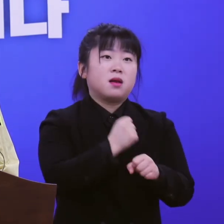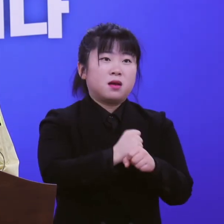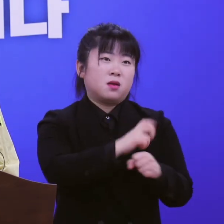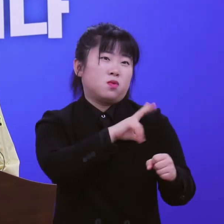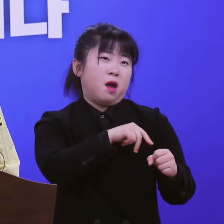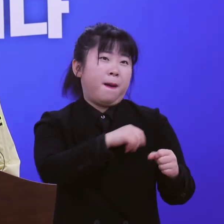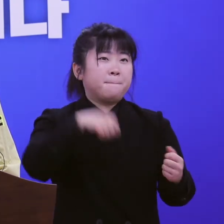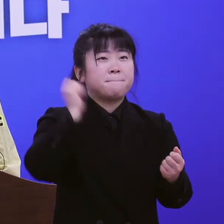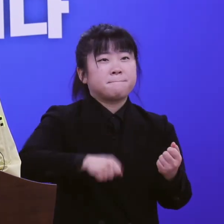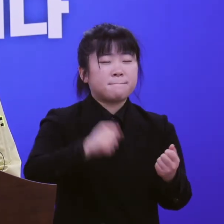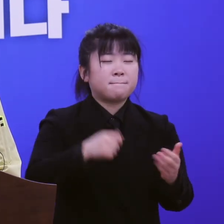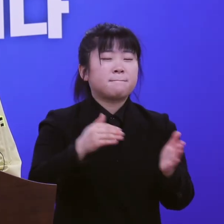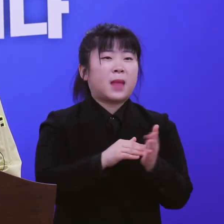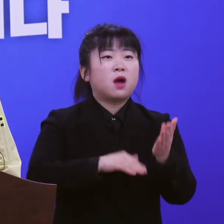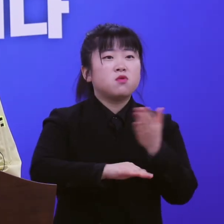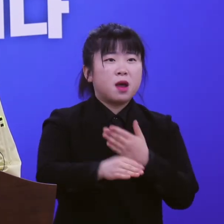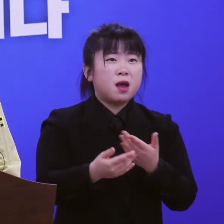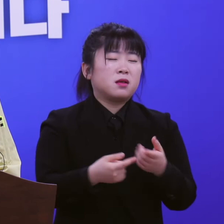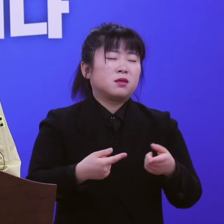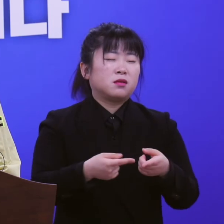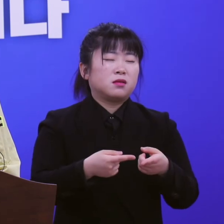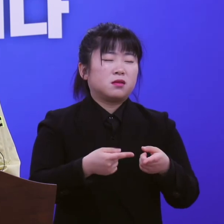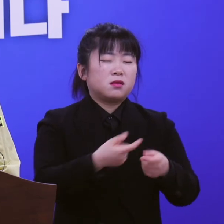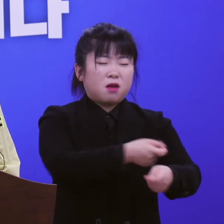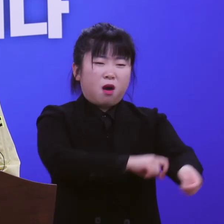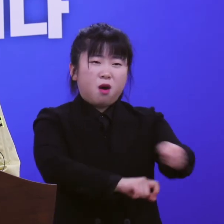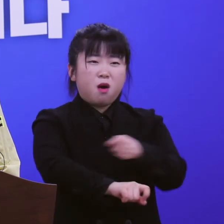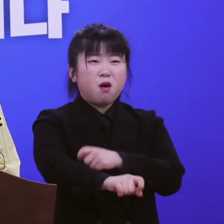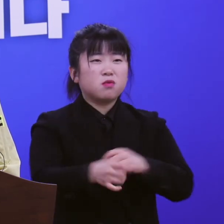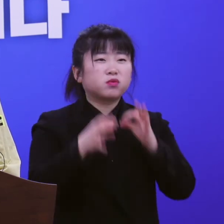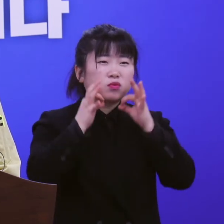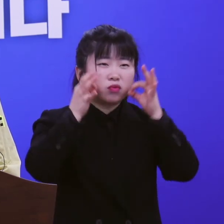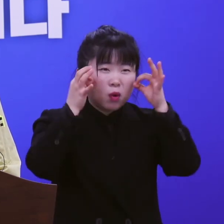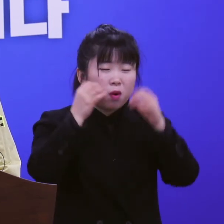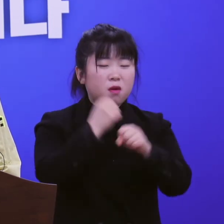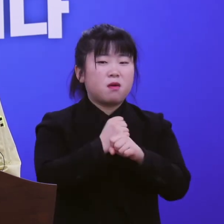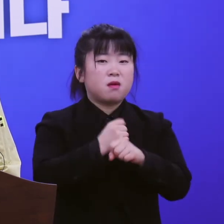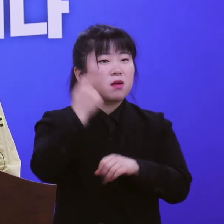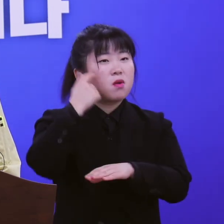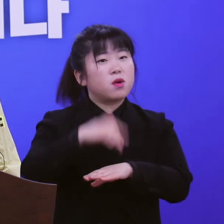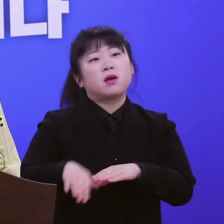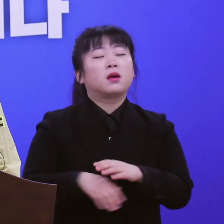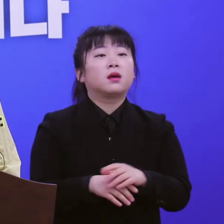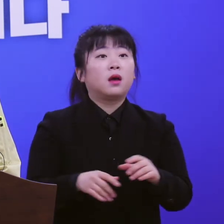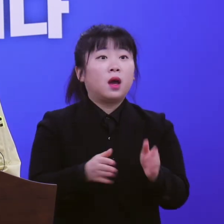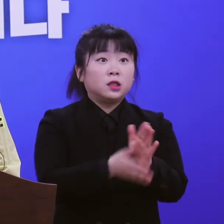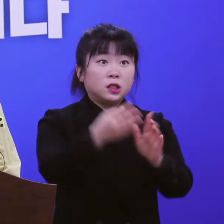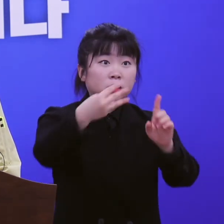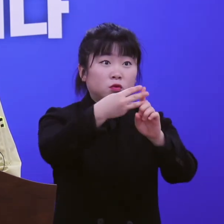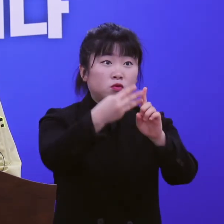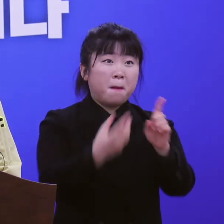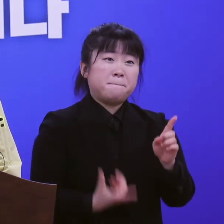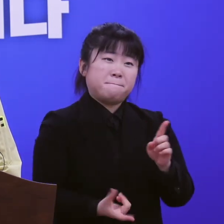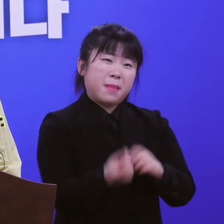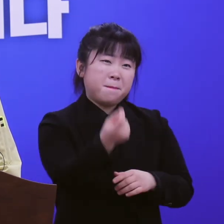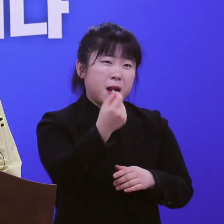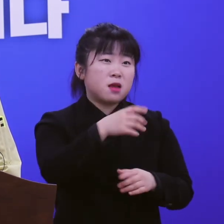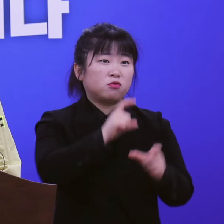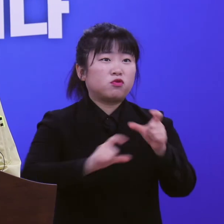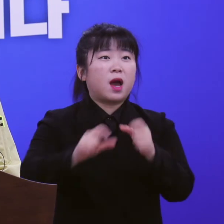이루어질 수 있도록 도의회와 적극 협의하도록 하겠습니다. 시군의 추경도 조기 편성되도록